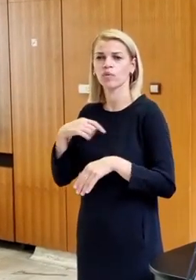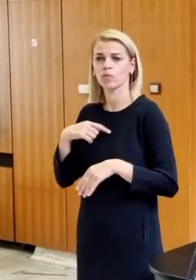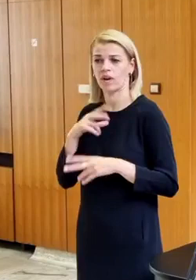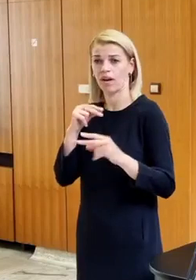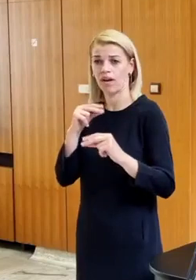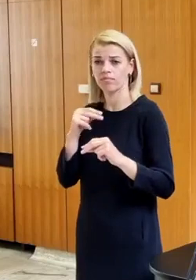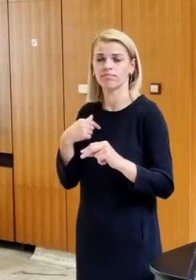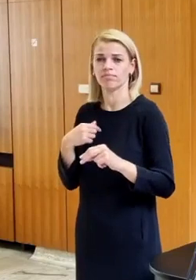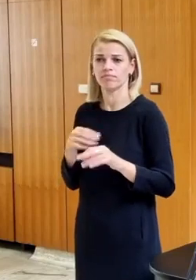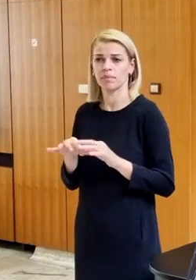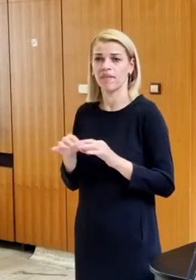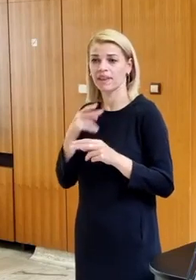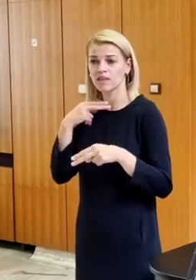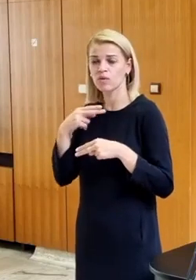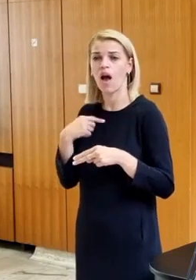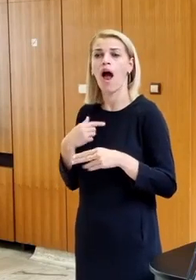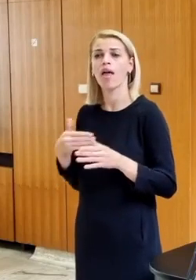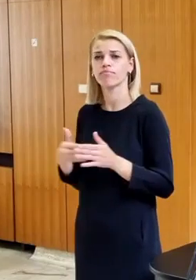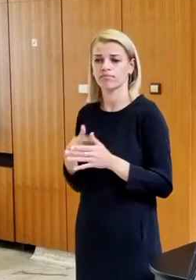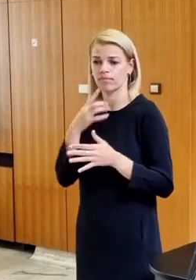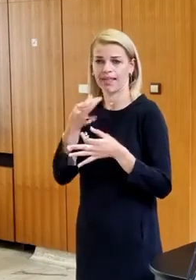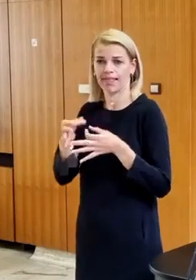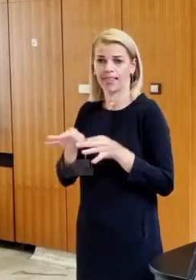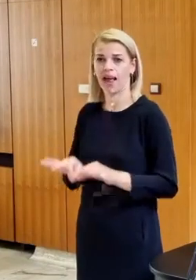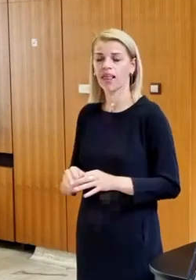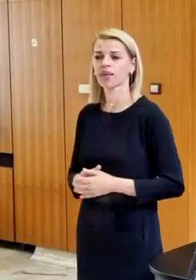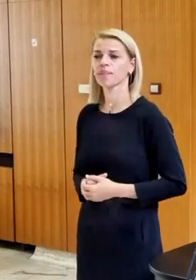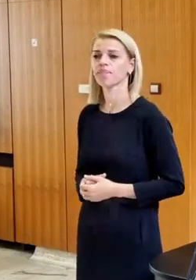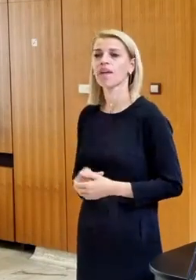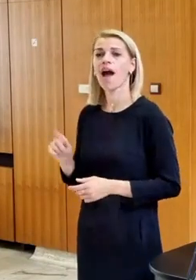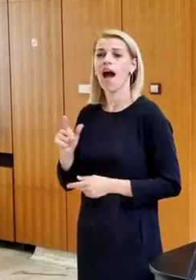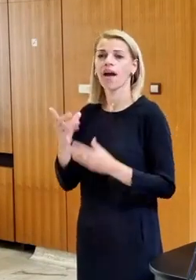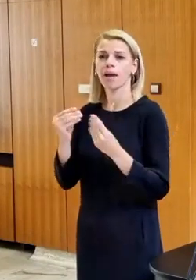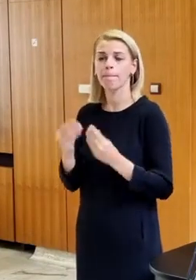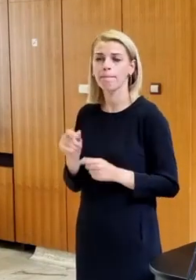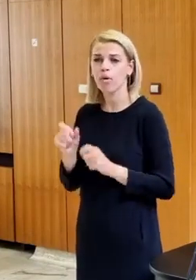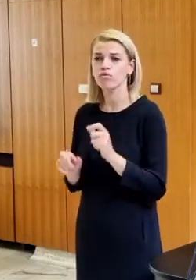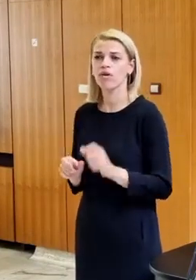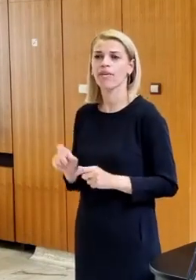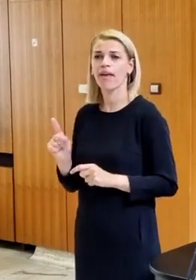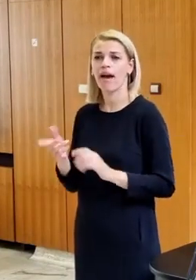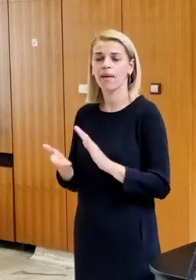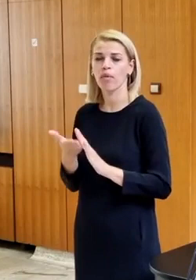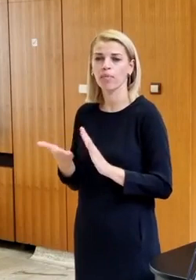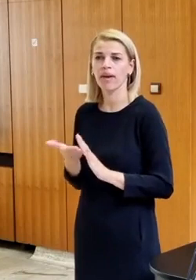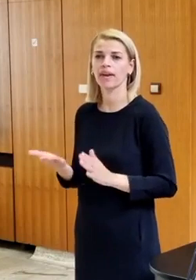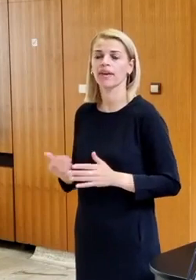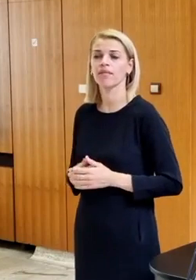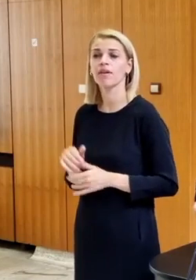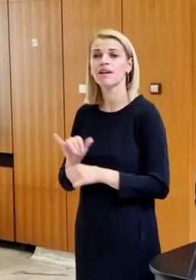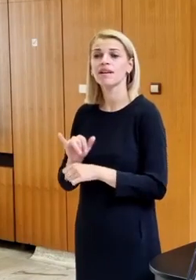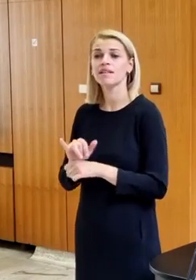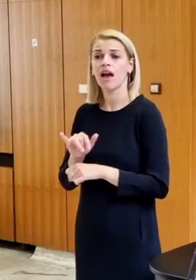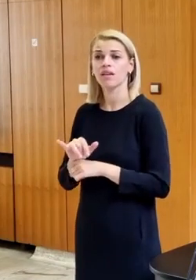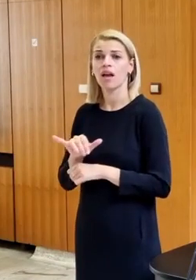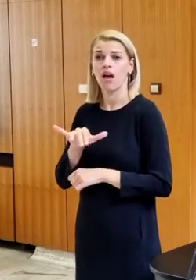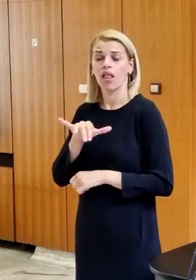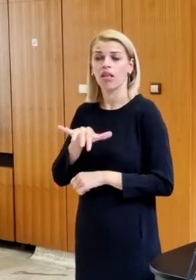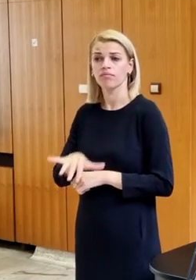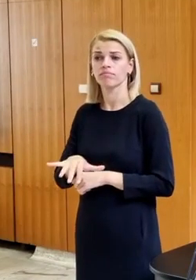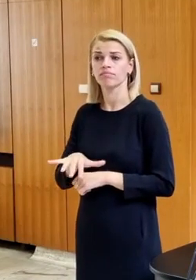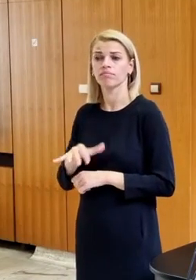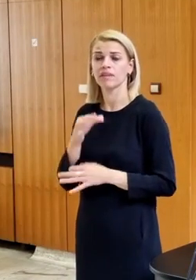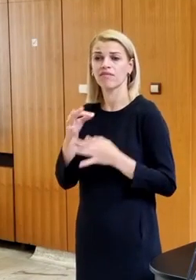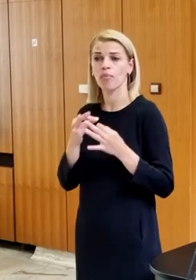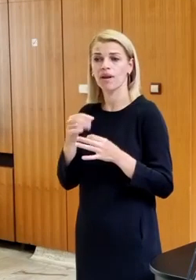sme priprávení o tom diskutovať, ale potrebujem detaily. A aký počet by bolo, za akých podmienok, zatiaľ evidujem, že v prípade